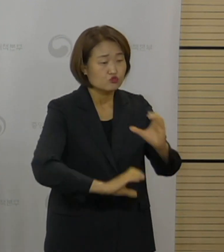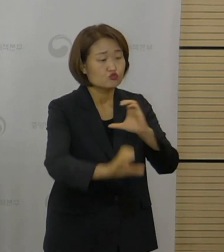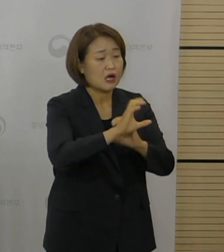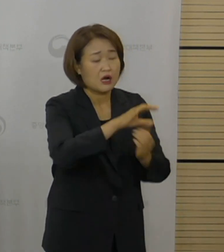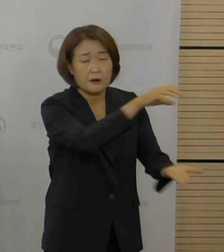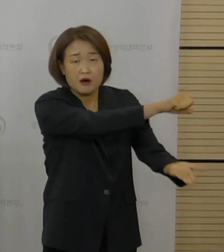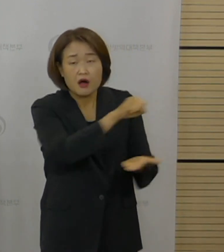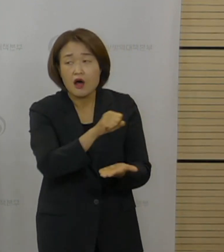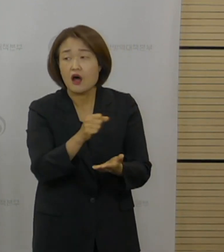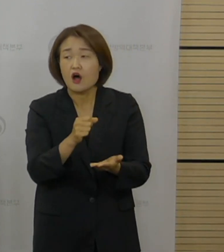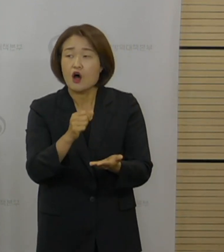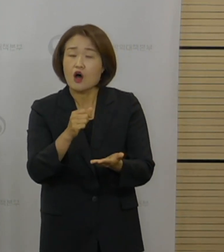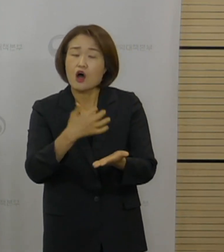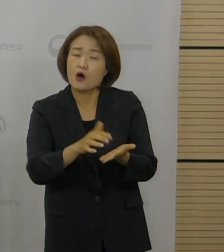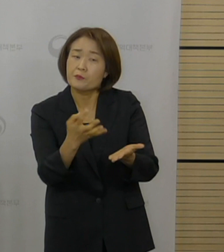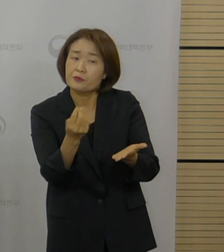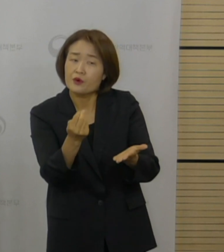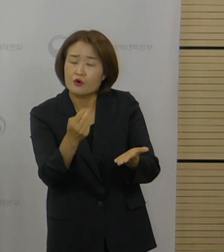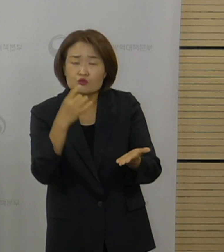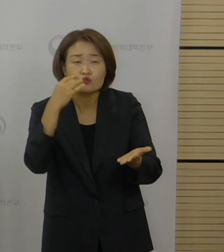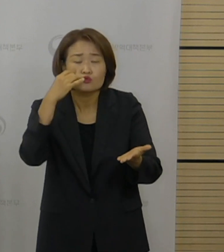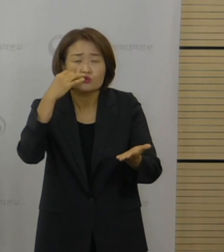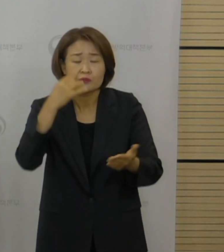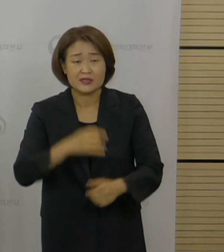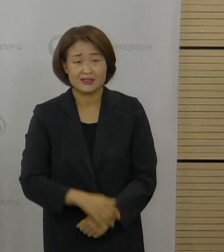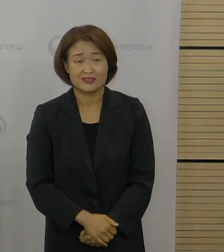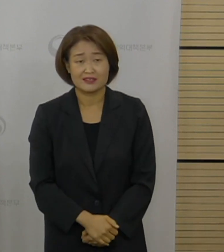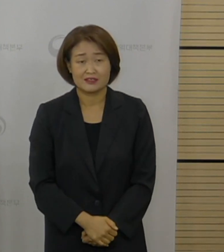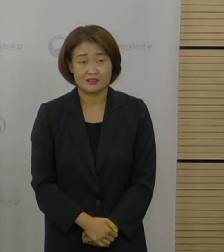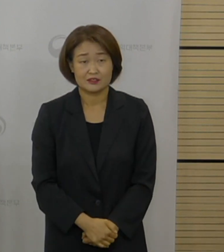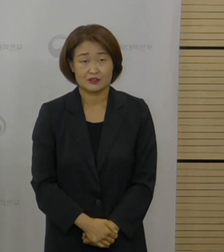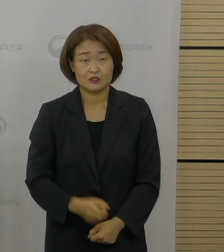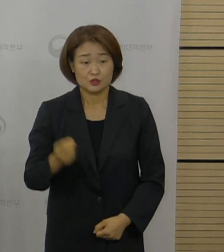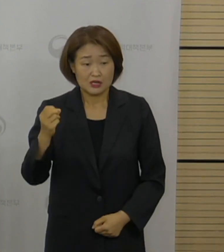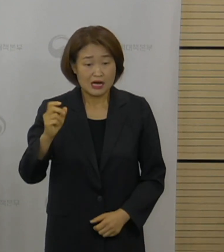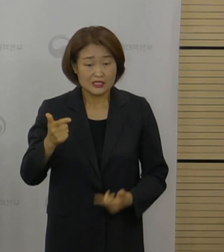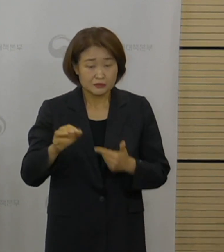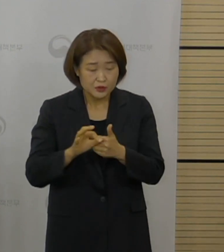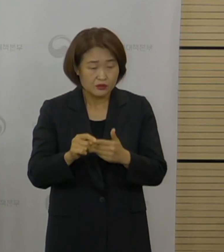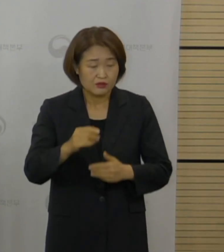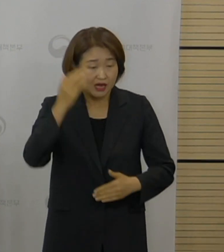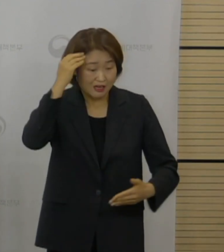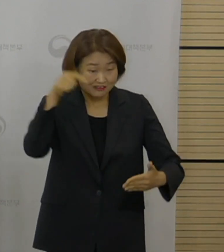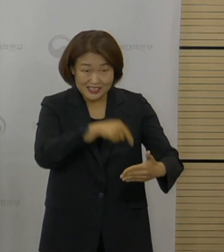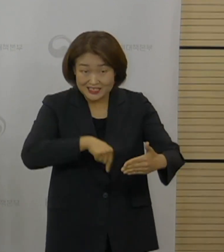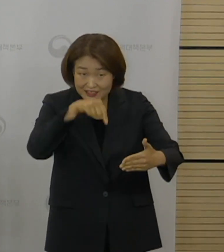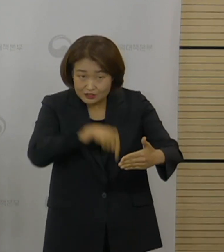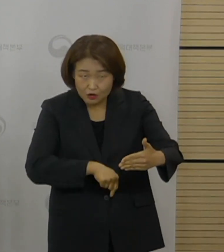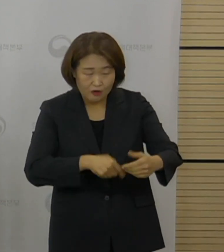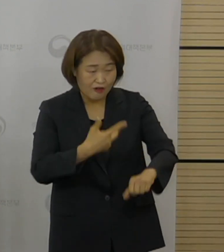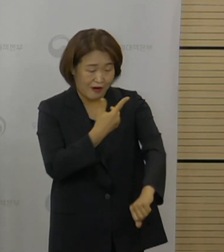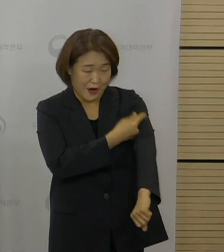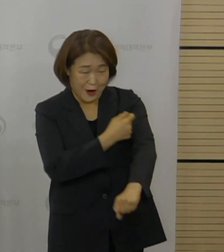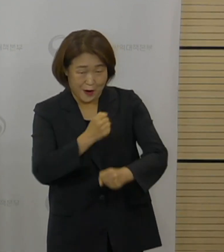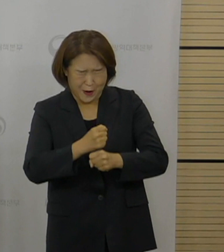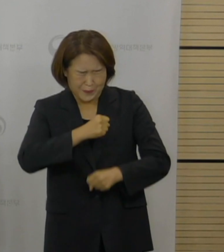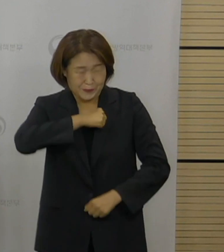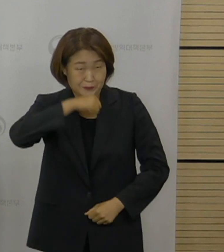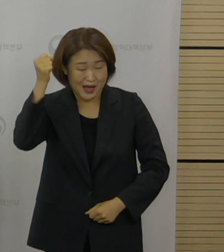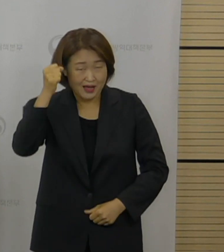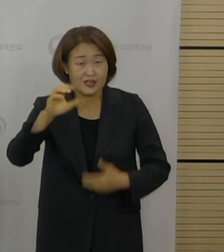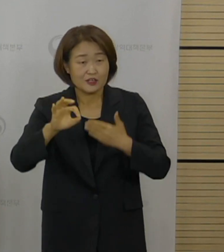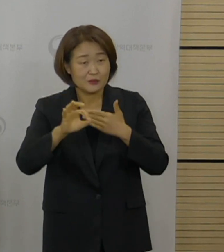바란다라는 질문이 있습니다. 아울러서 국내 자체 백신 개발 시에 부스터샷에 이러한 토종 백신이